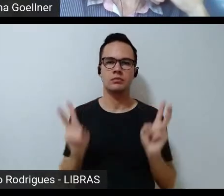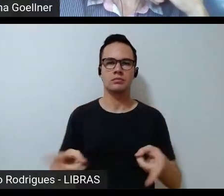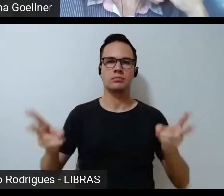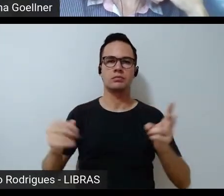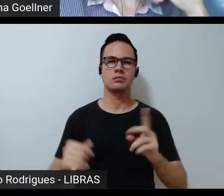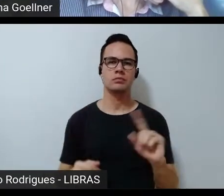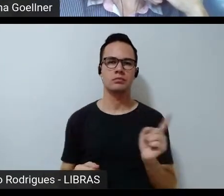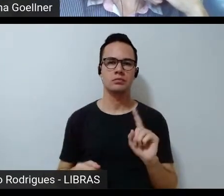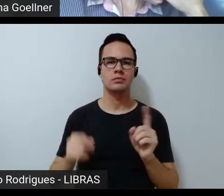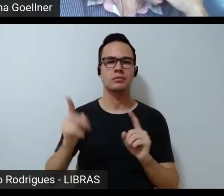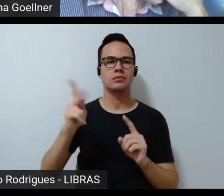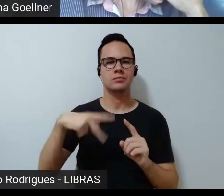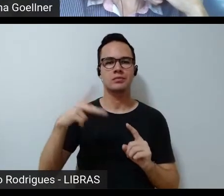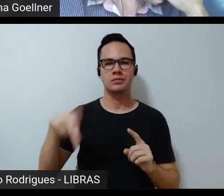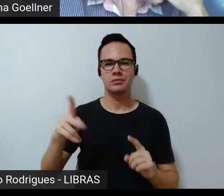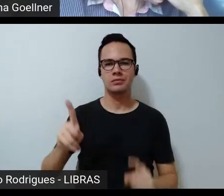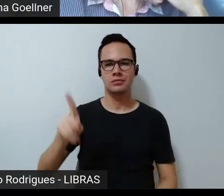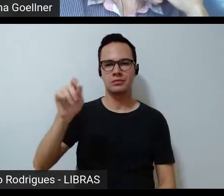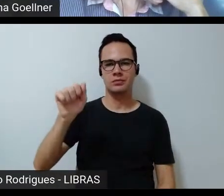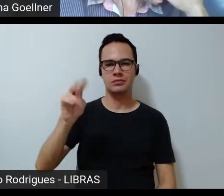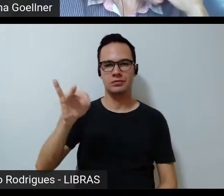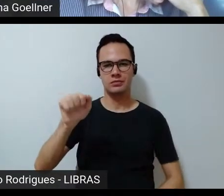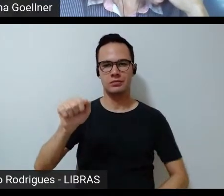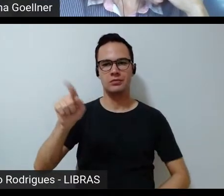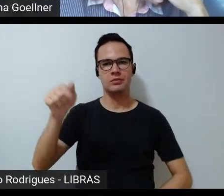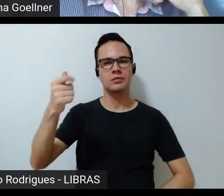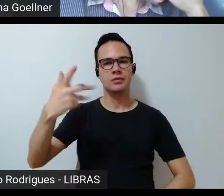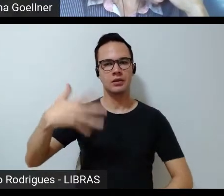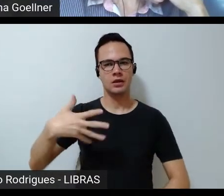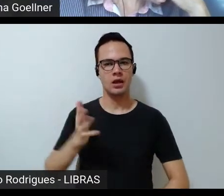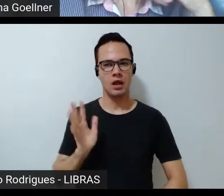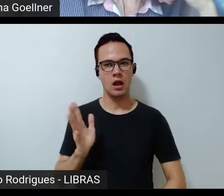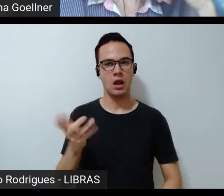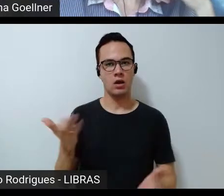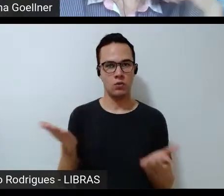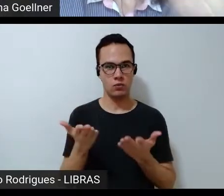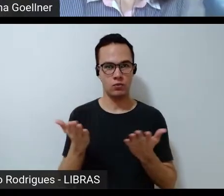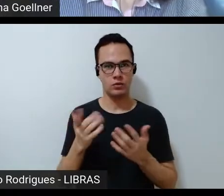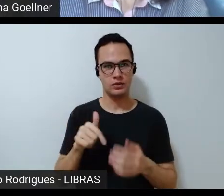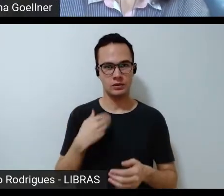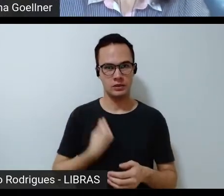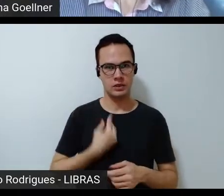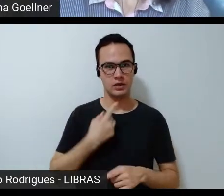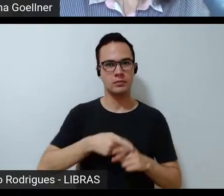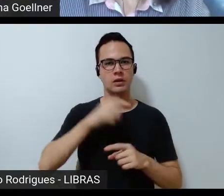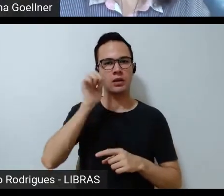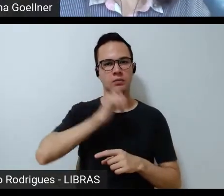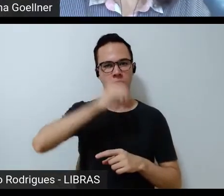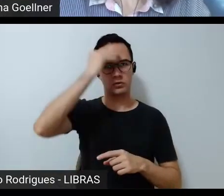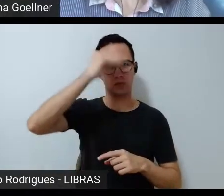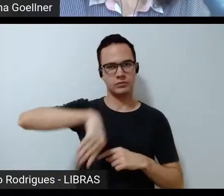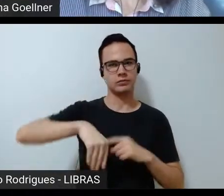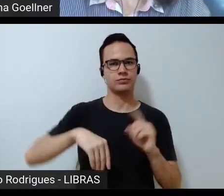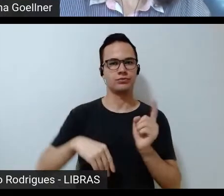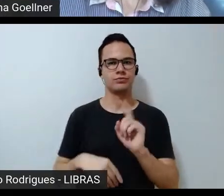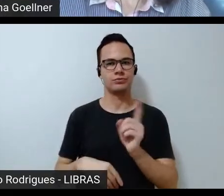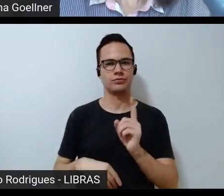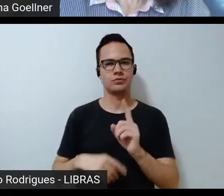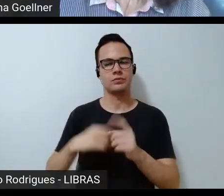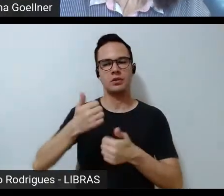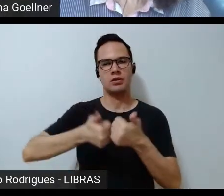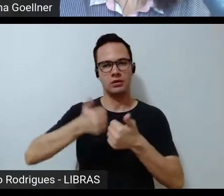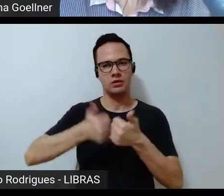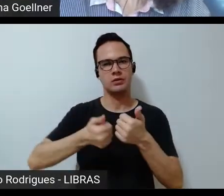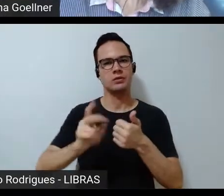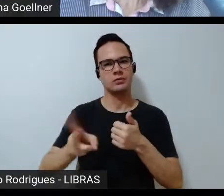como a professora Kátia falou no começo, nós estamos aqui hoje porque as mulheres não deixaram de jogar futebol, mesmo